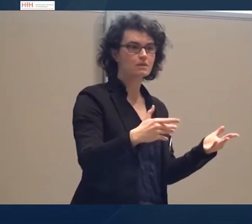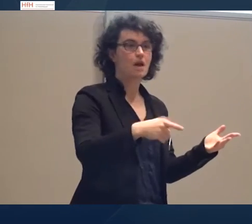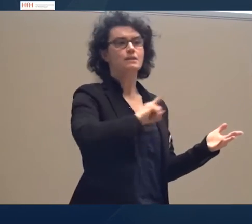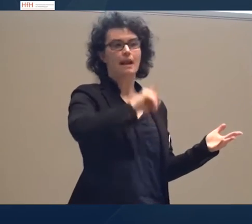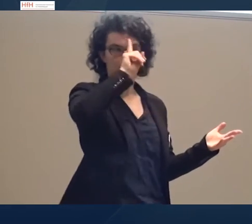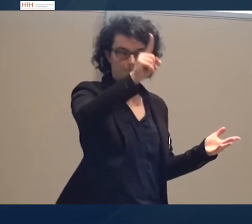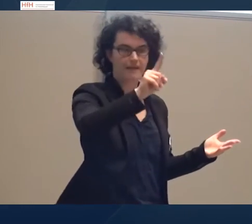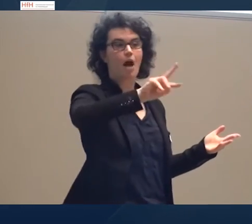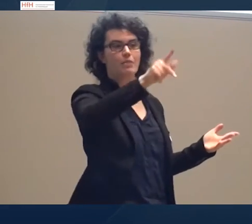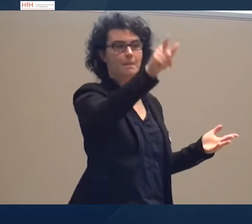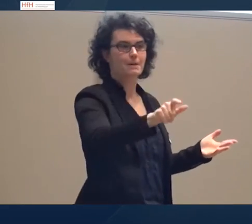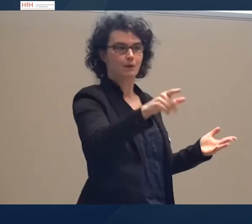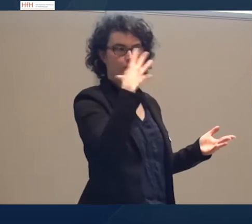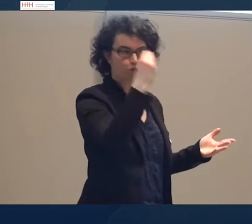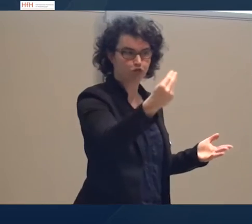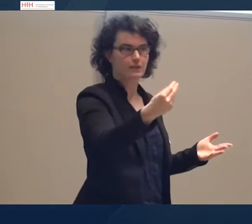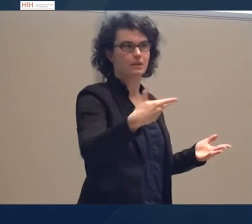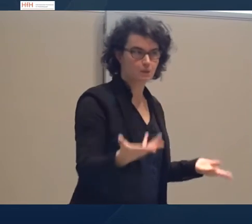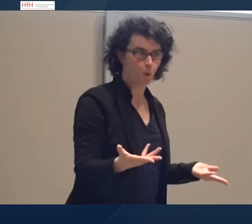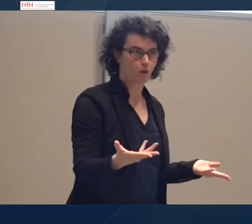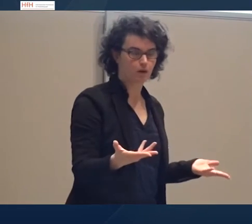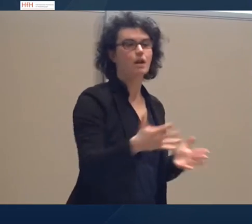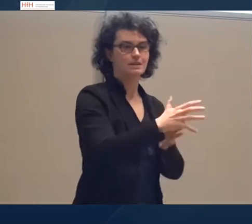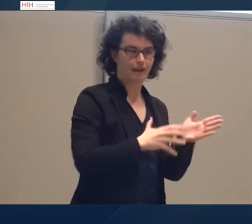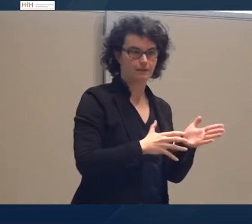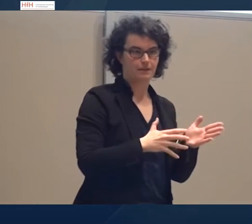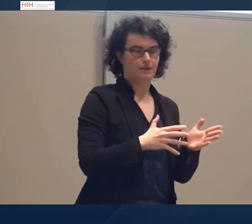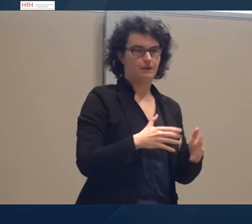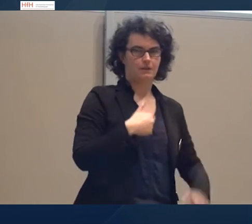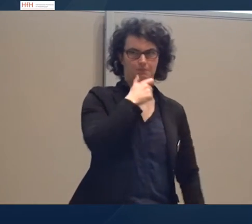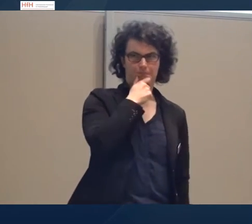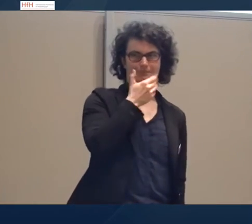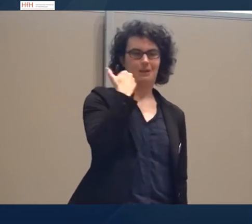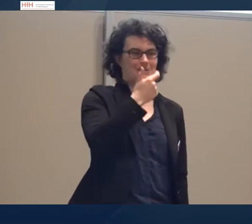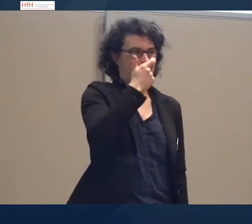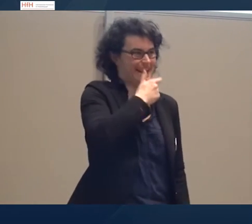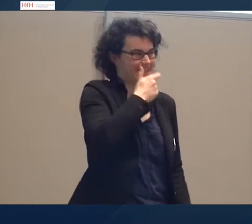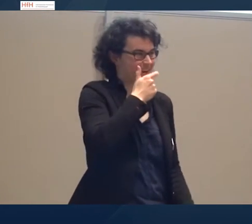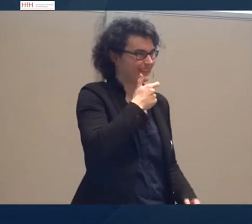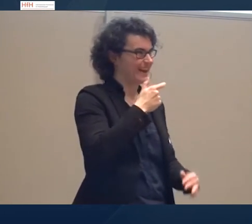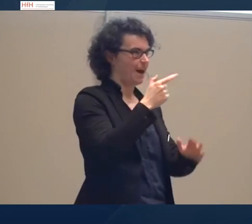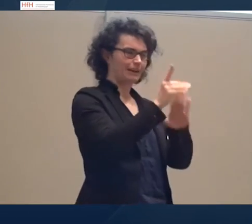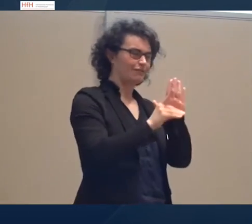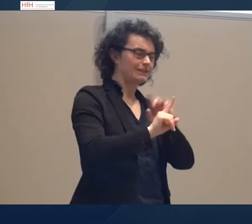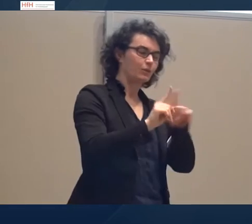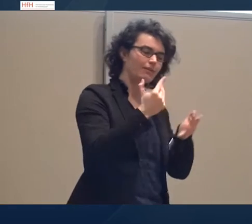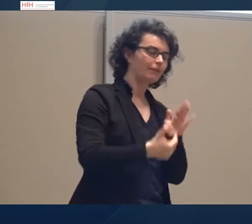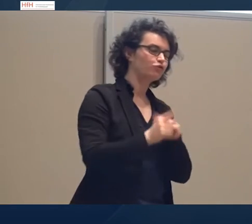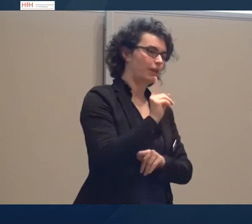es als Text geschrieben hat. produziert hat. Und wir haben damals gelacht, aber die Definition ist gar nicht so schlecht, weil das dann auch dahinter